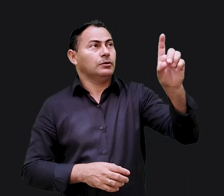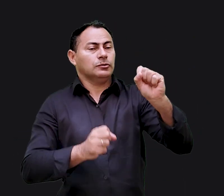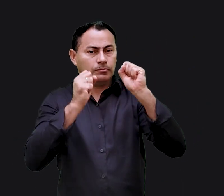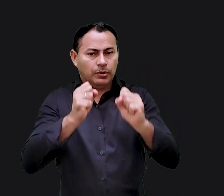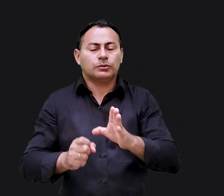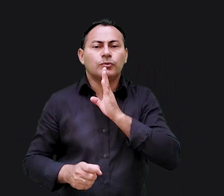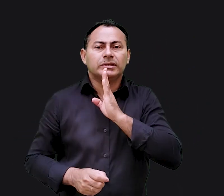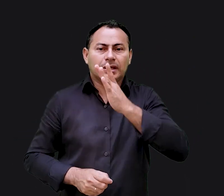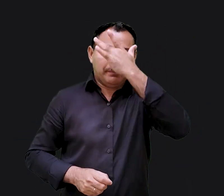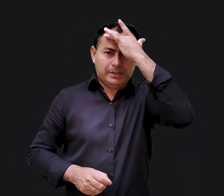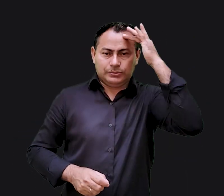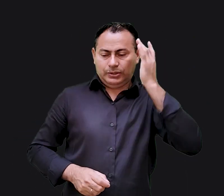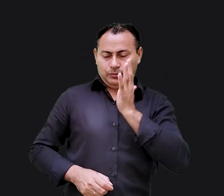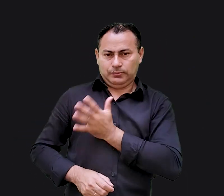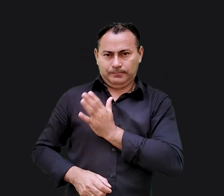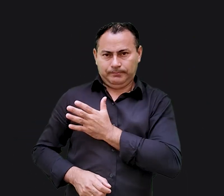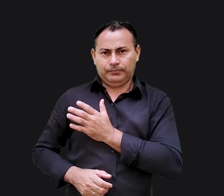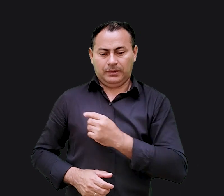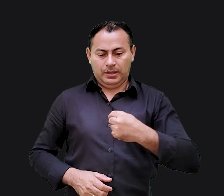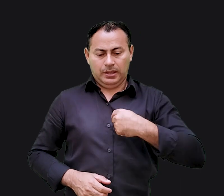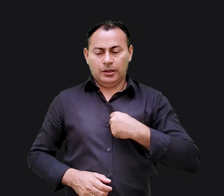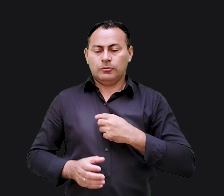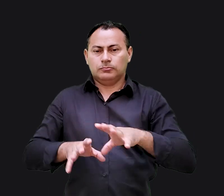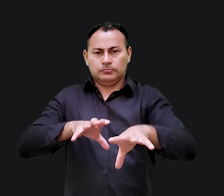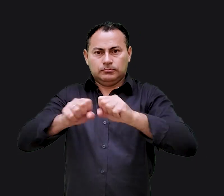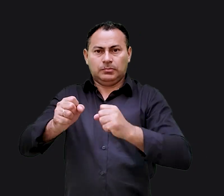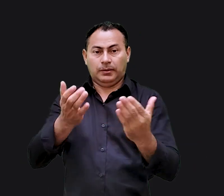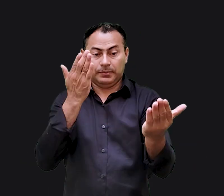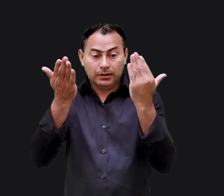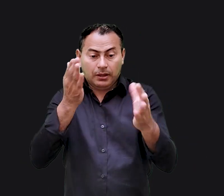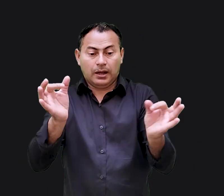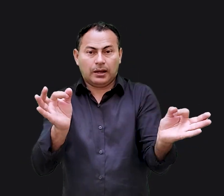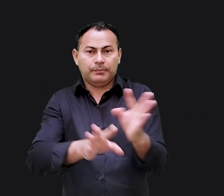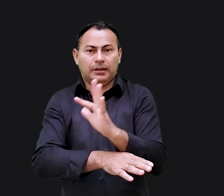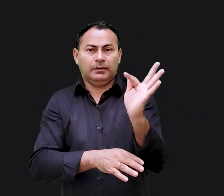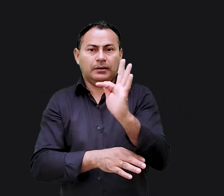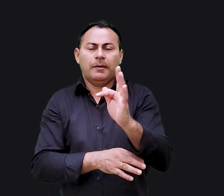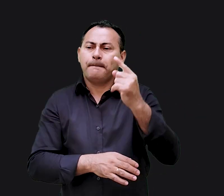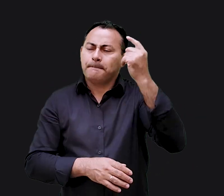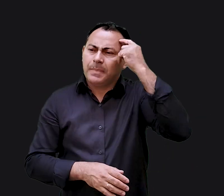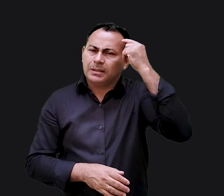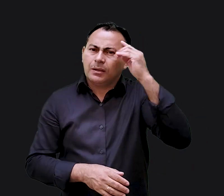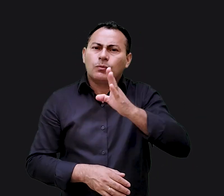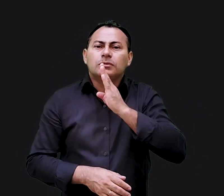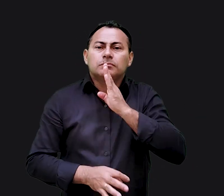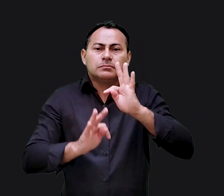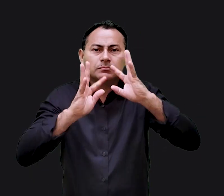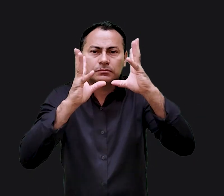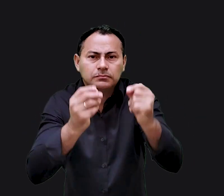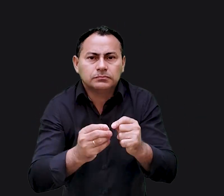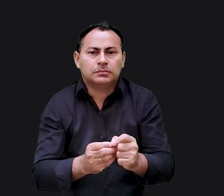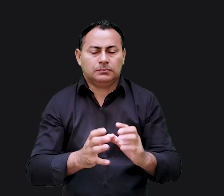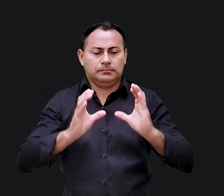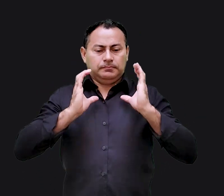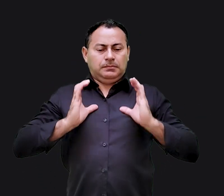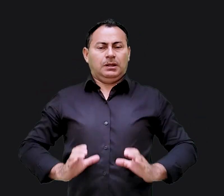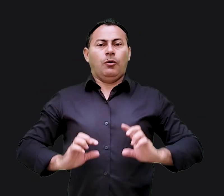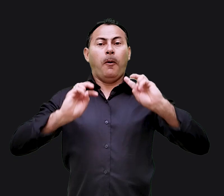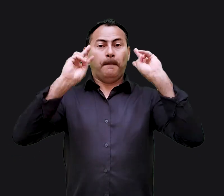pode conhecer o coração humano eu me formei em psicologia quando terminei a faculdade pensei que conhecesse tudo sobre o